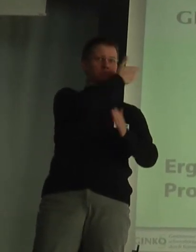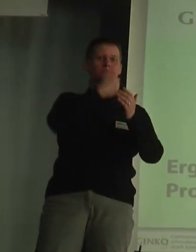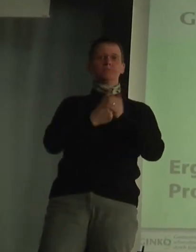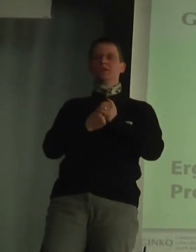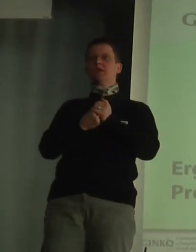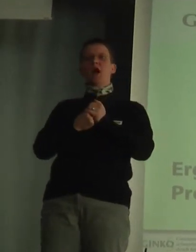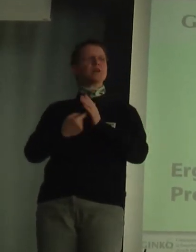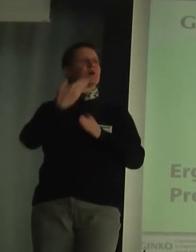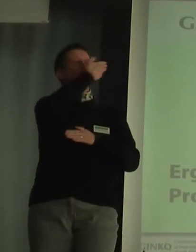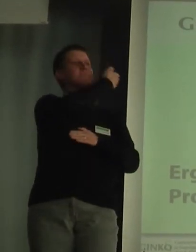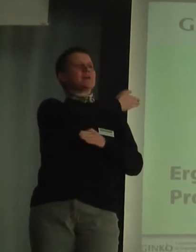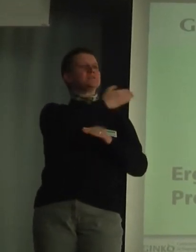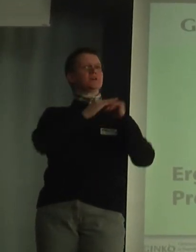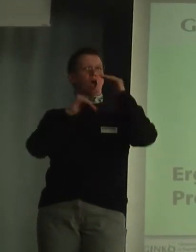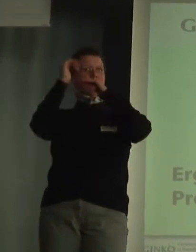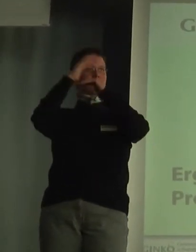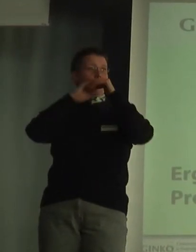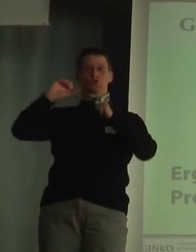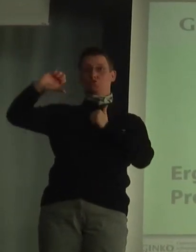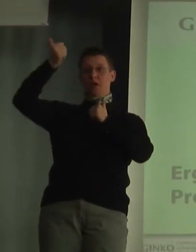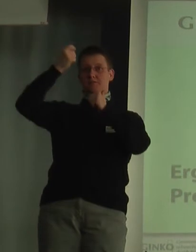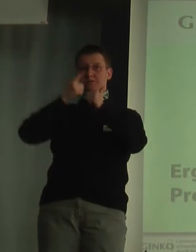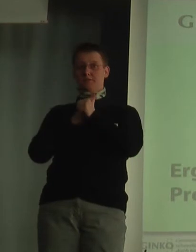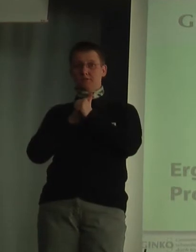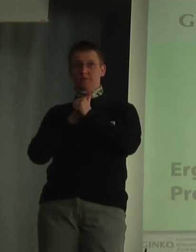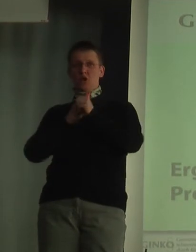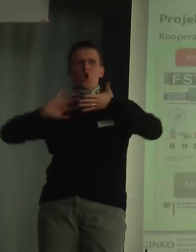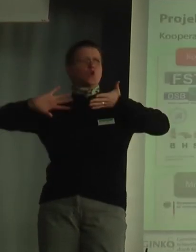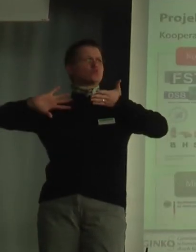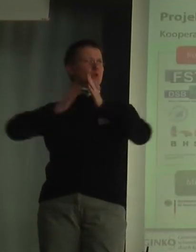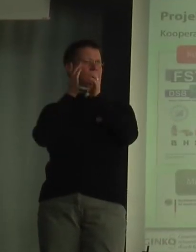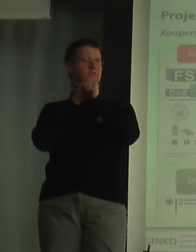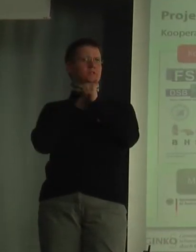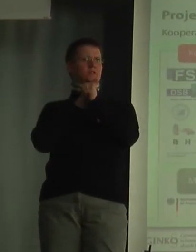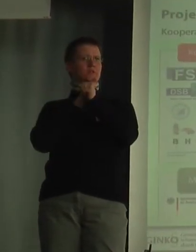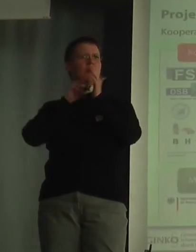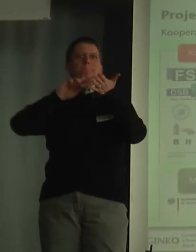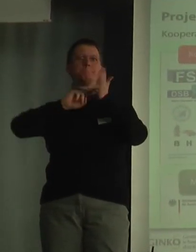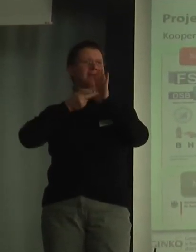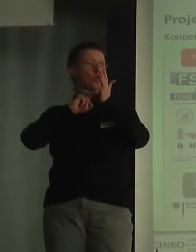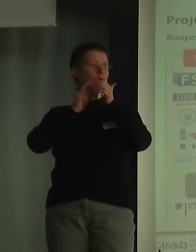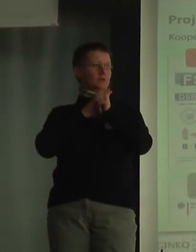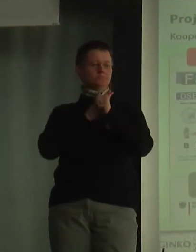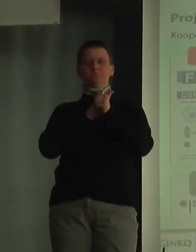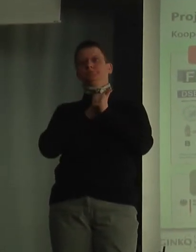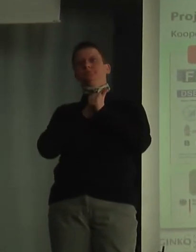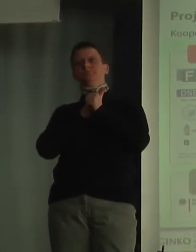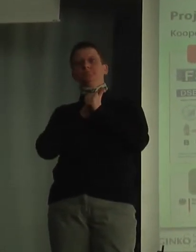Präsentation so aufgebaut, dass ich zunächst ganz kurz etwas über die Methodik sage. Sie wissen